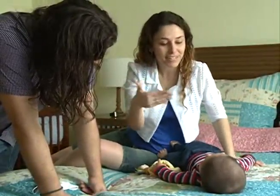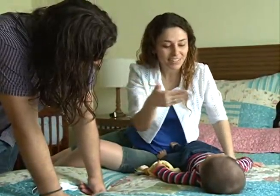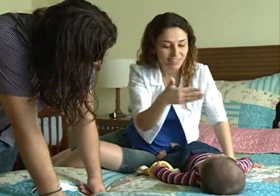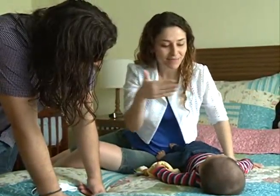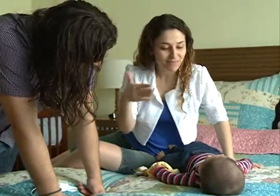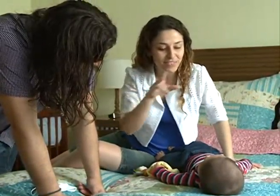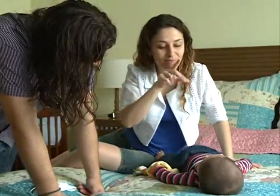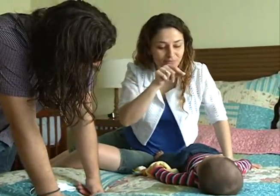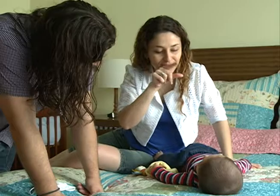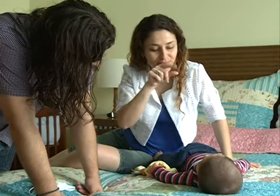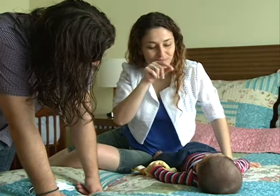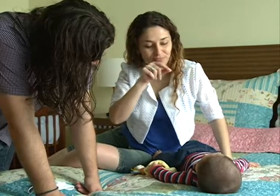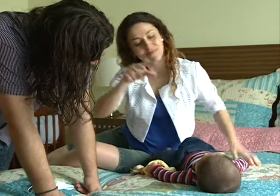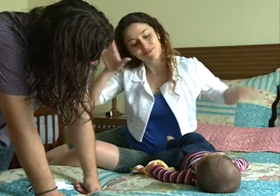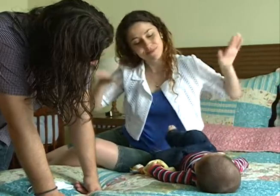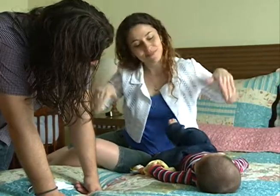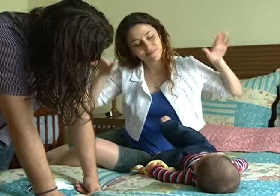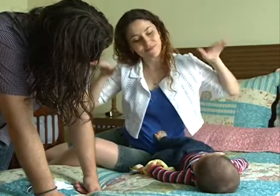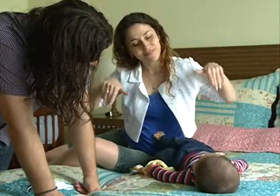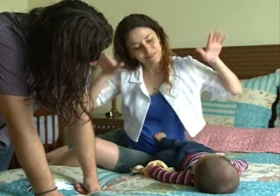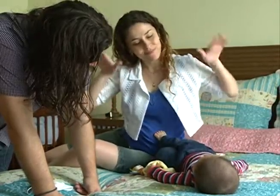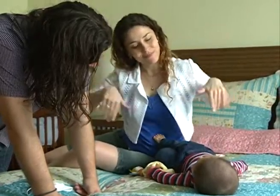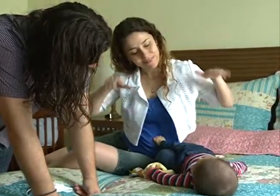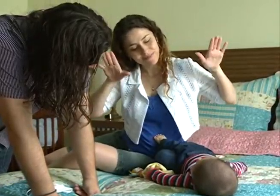Peixe Passarinho